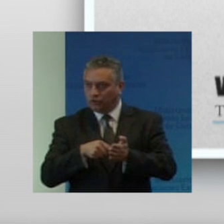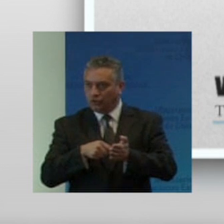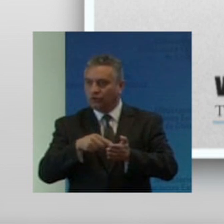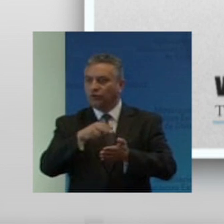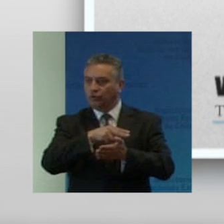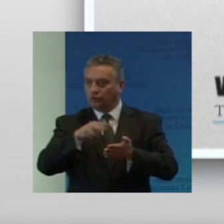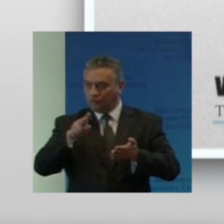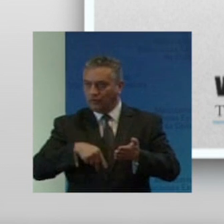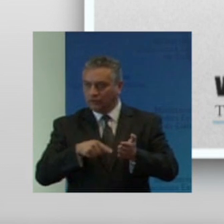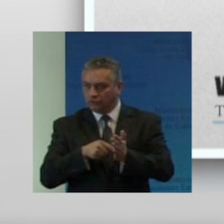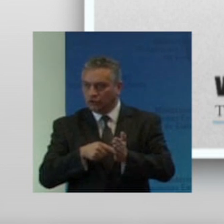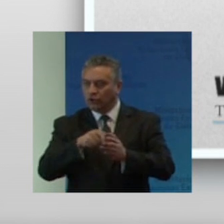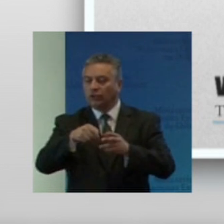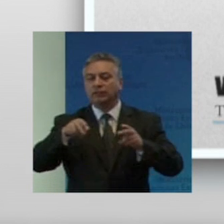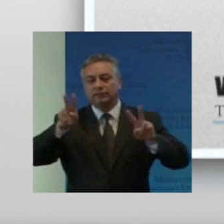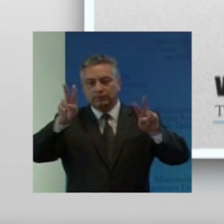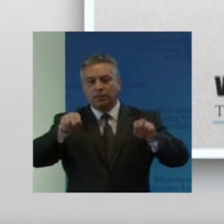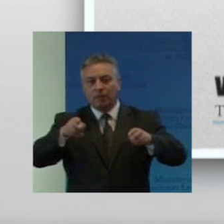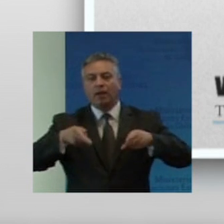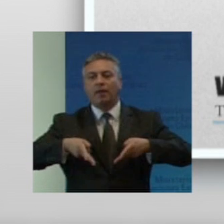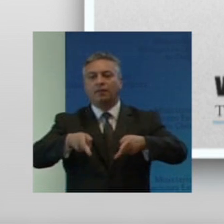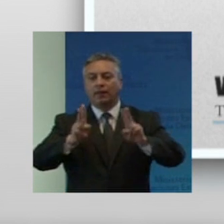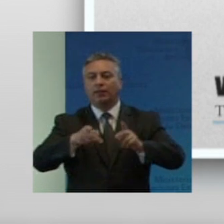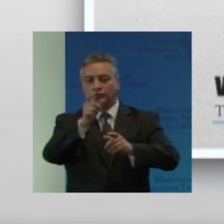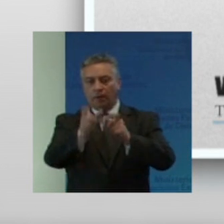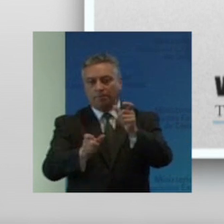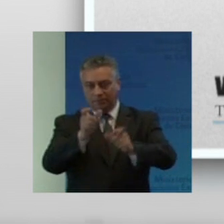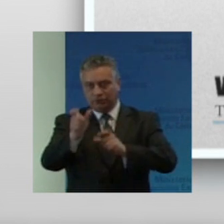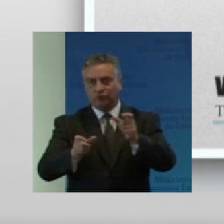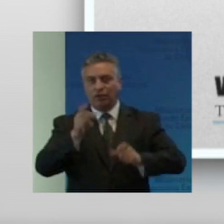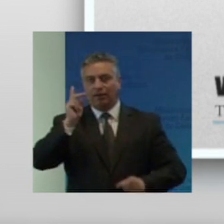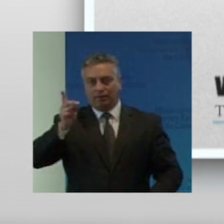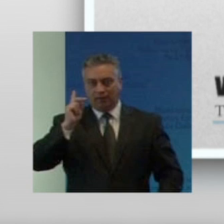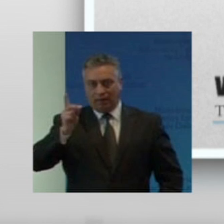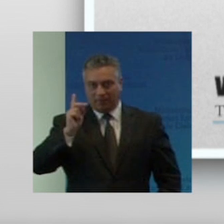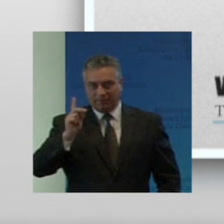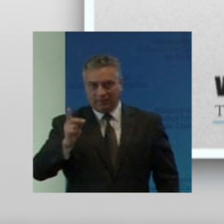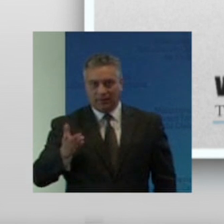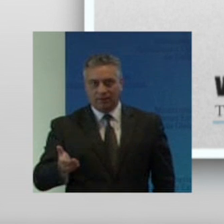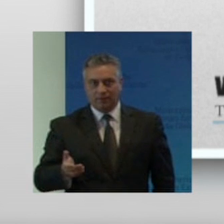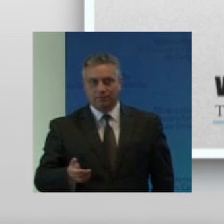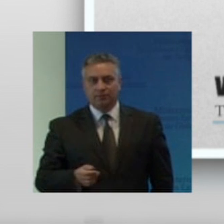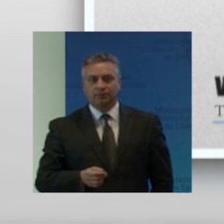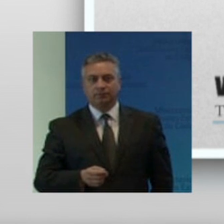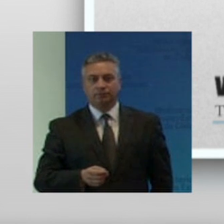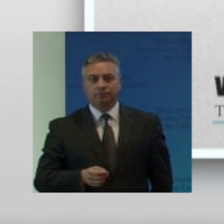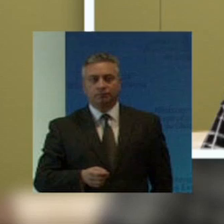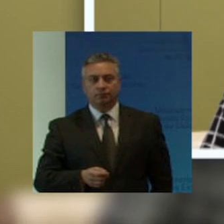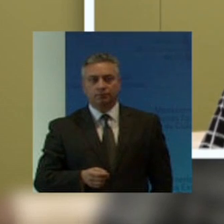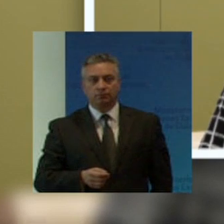sobre los derechos de las personas con discapacidades y